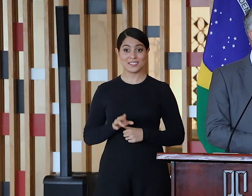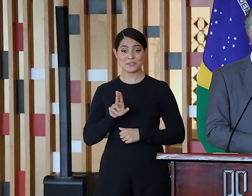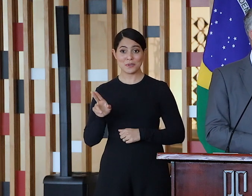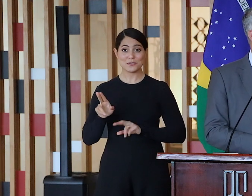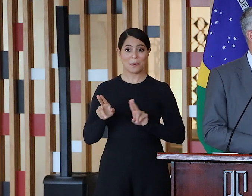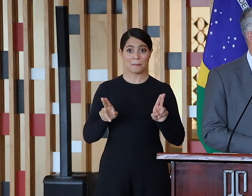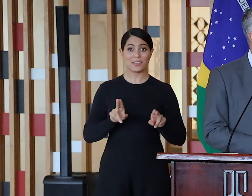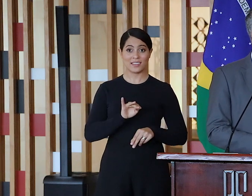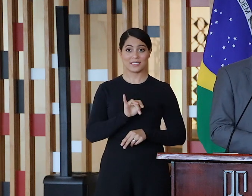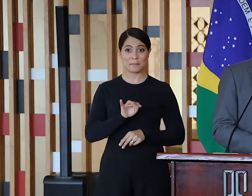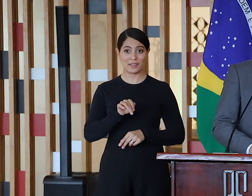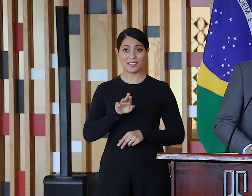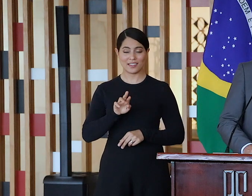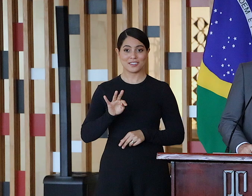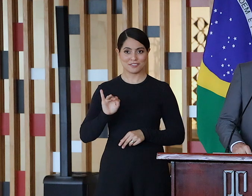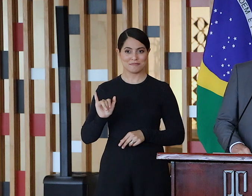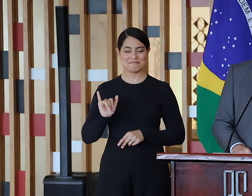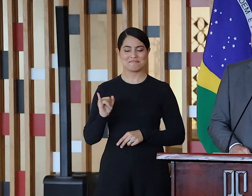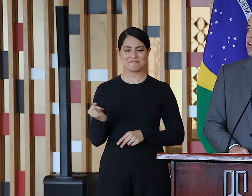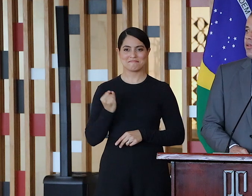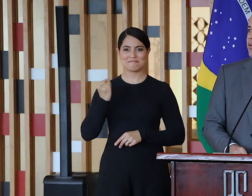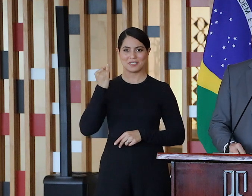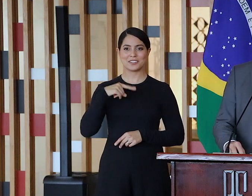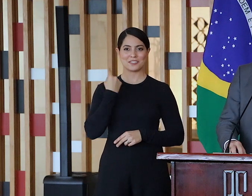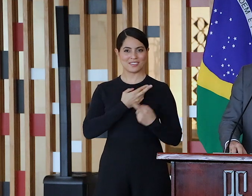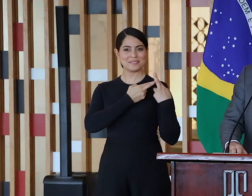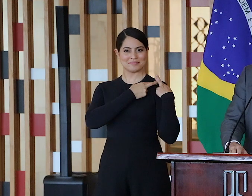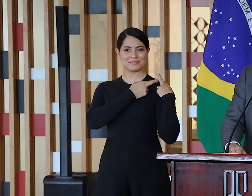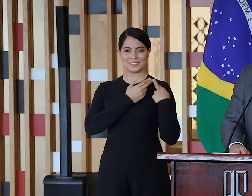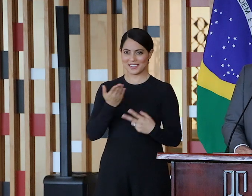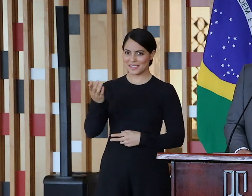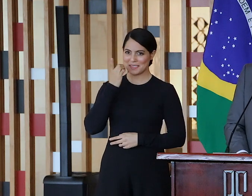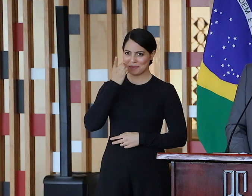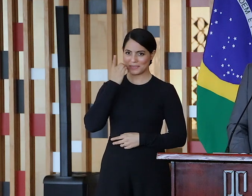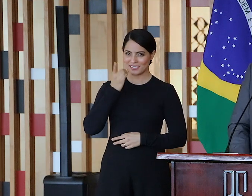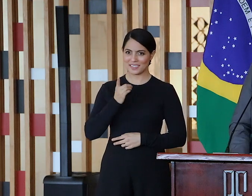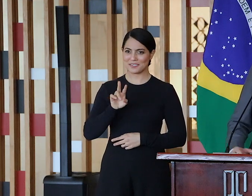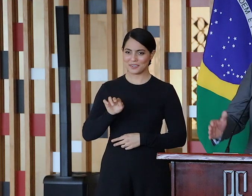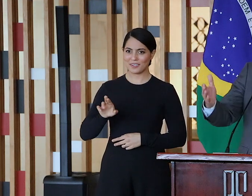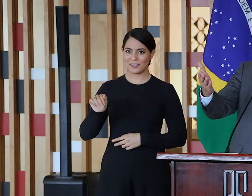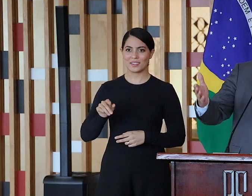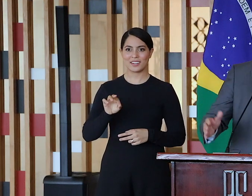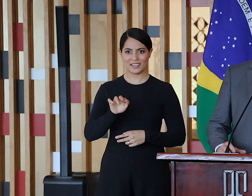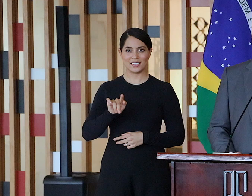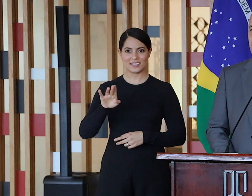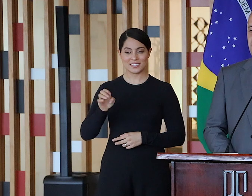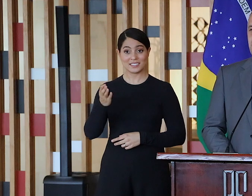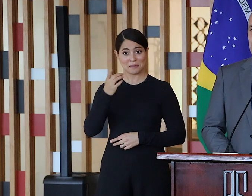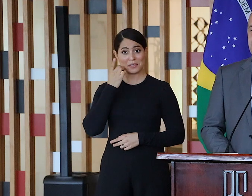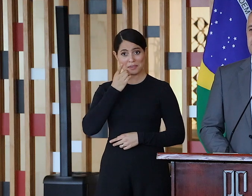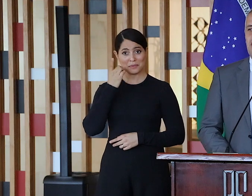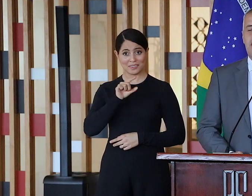Acho que isso nos dá muita responsabilidade, deputado da Vitória, deputado da Igreja, deputado do Mário Negro, Monte Junho e deputado do Zé Carlinho,